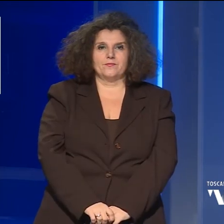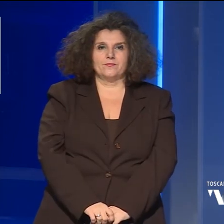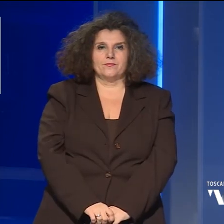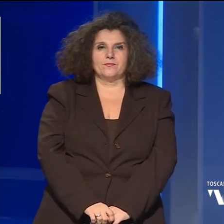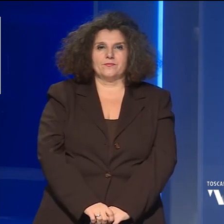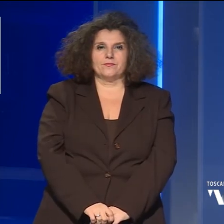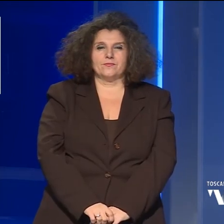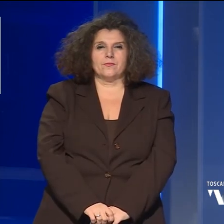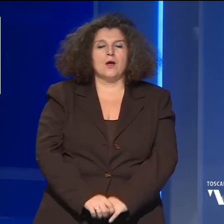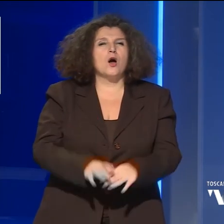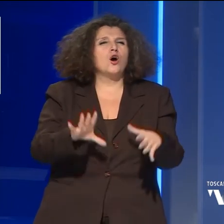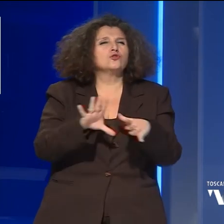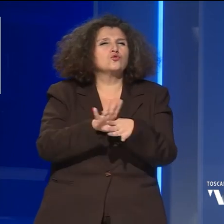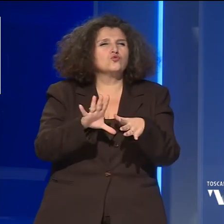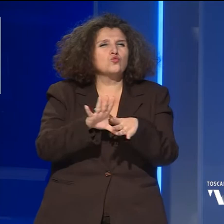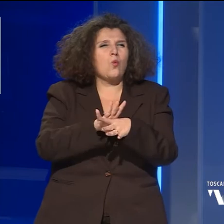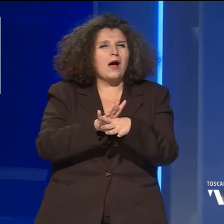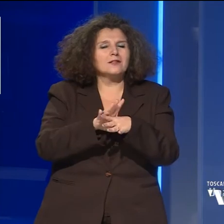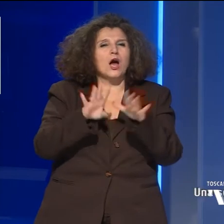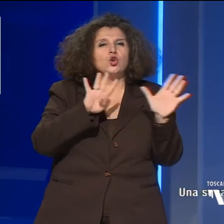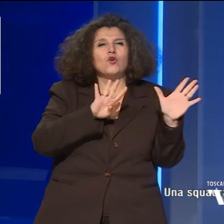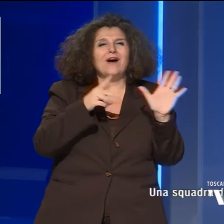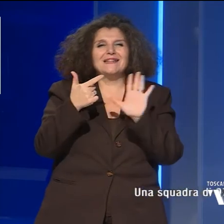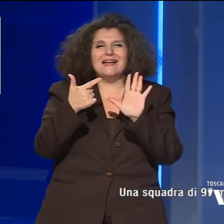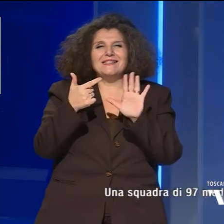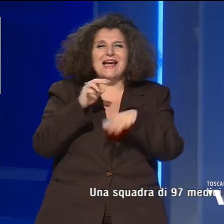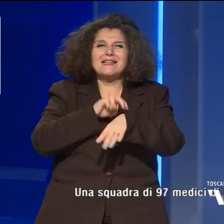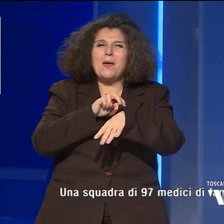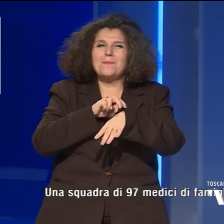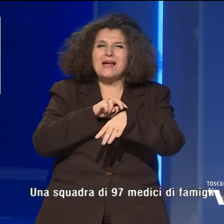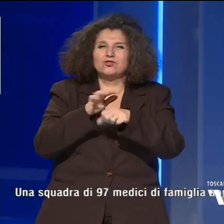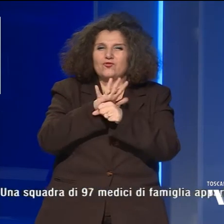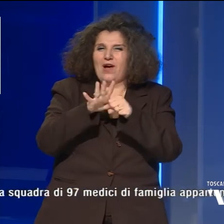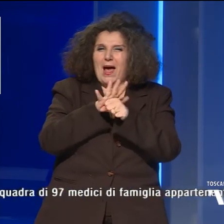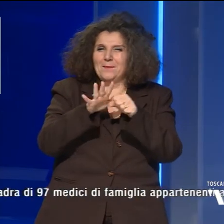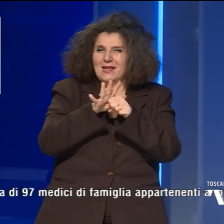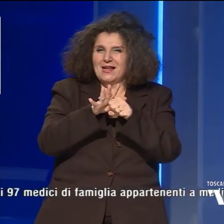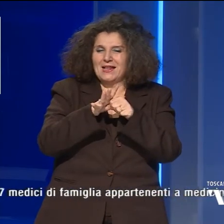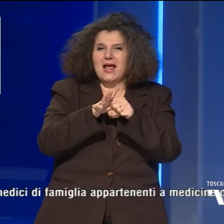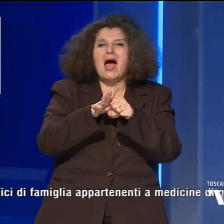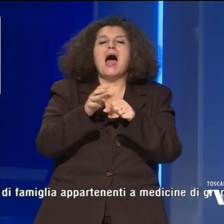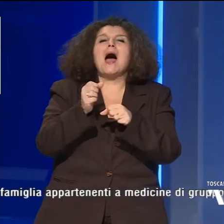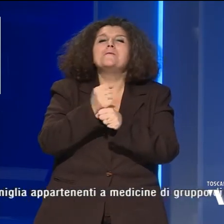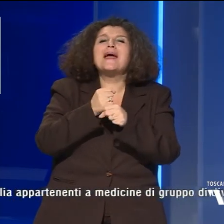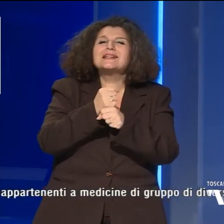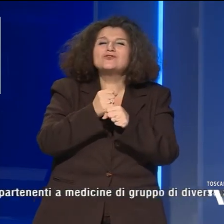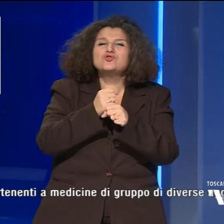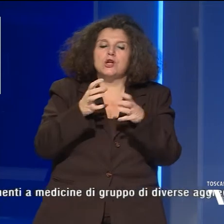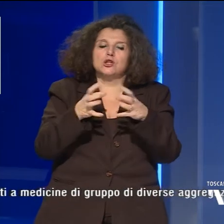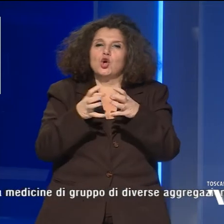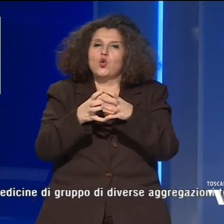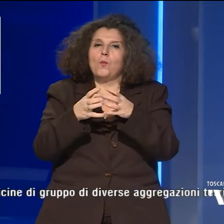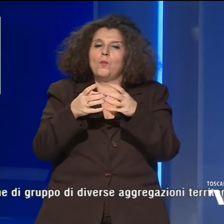Una squadra di 97 medici di famiglia appartenenti a medicine di gruppo di